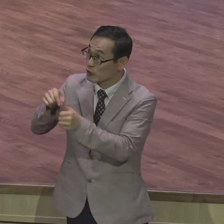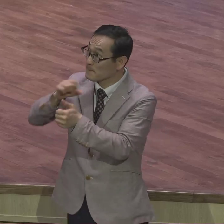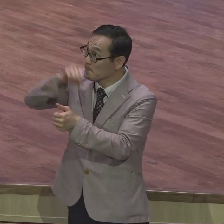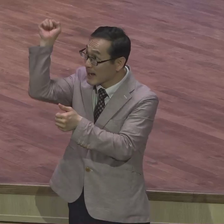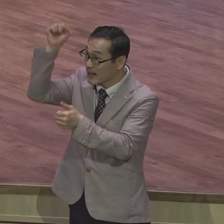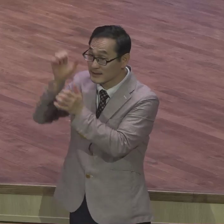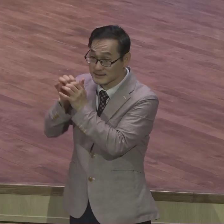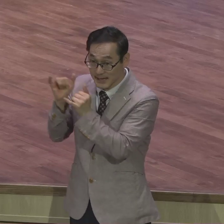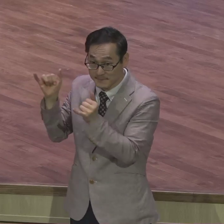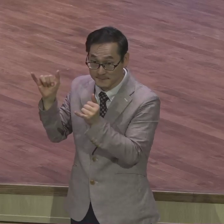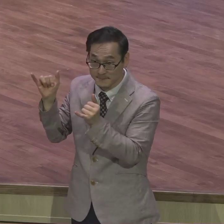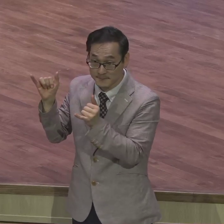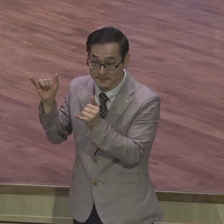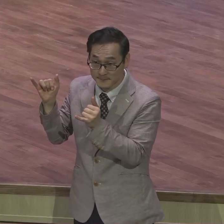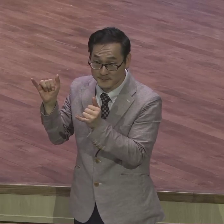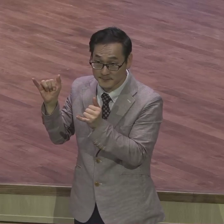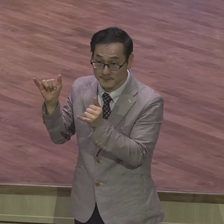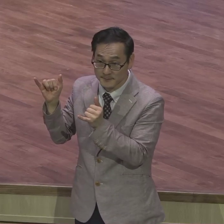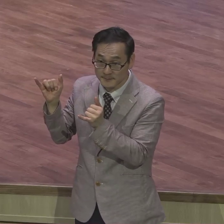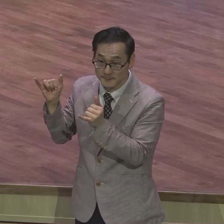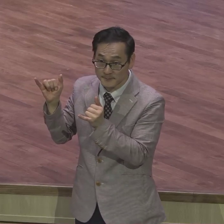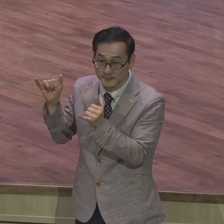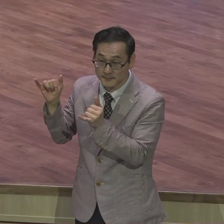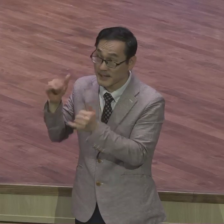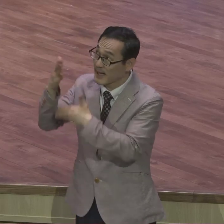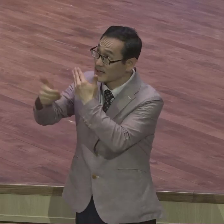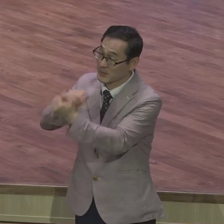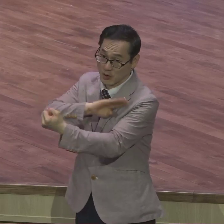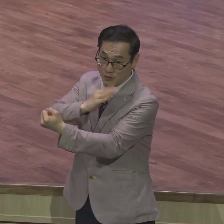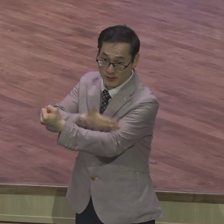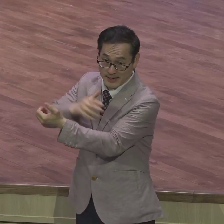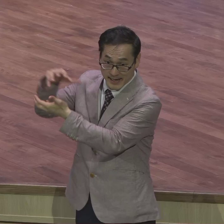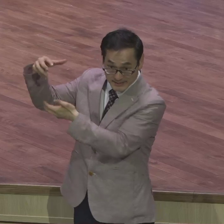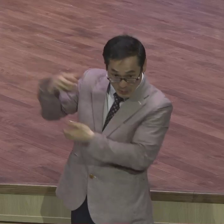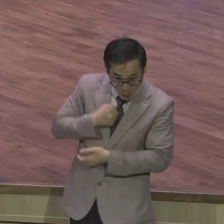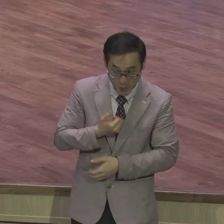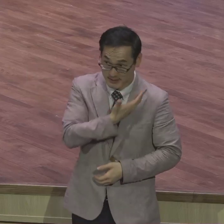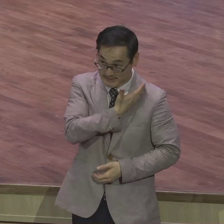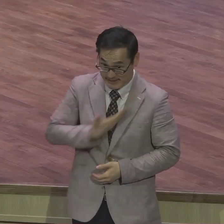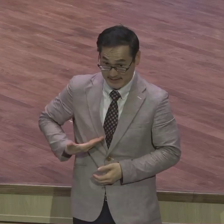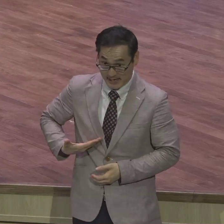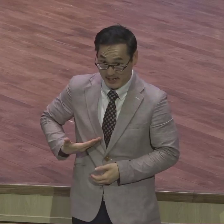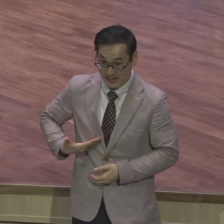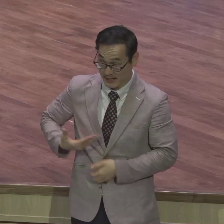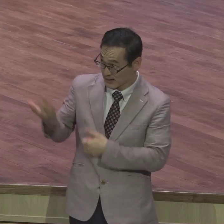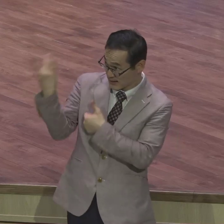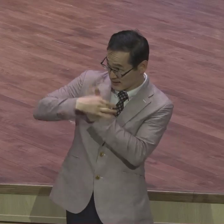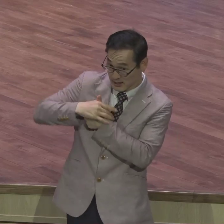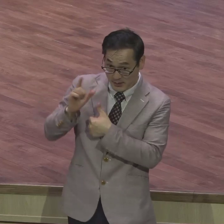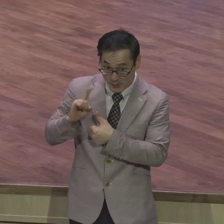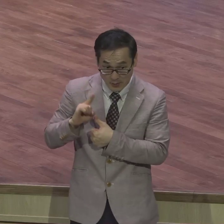자녀의 신분 이제는 권세를 가지고 제자의 삶을 살아야 된다 제자